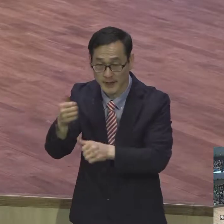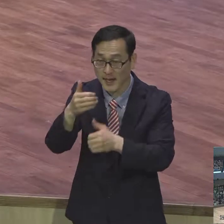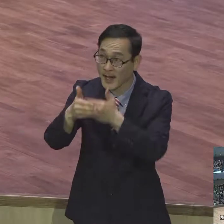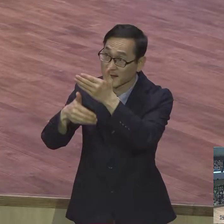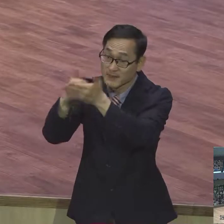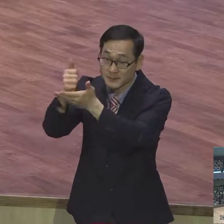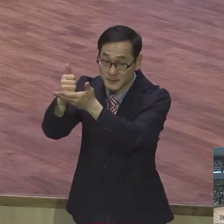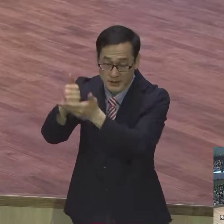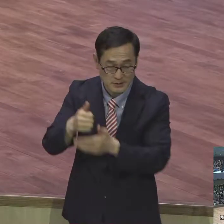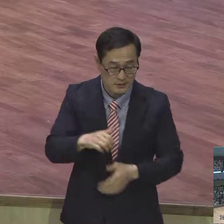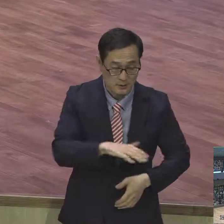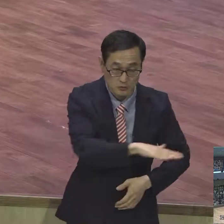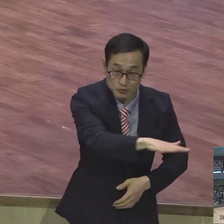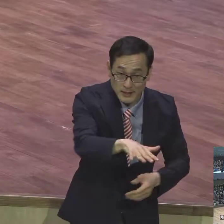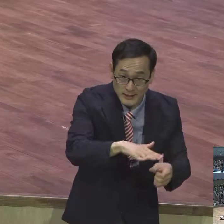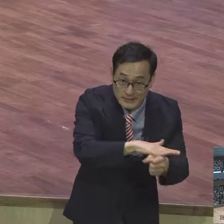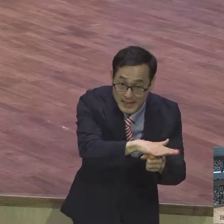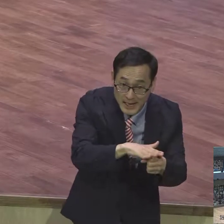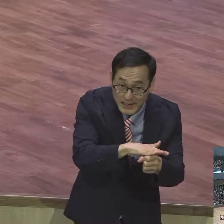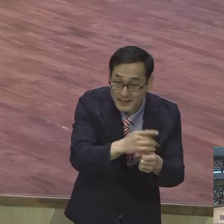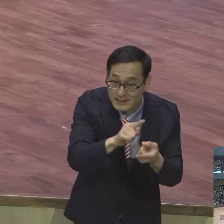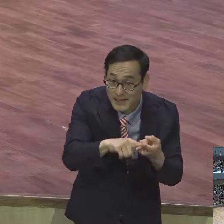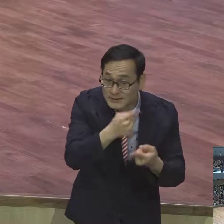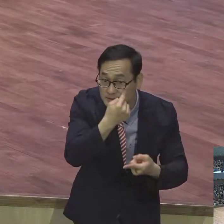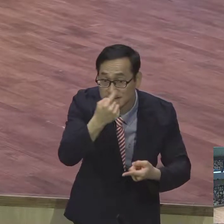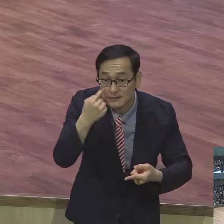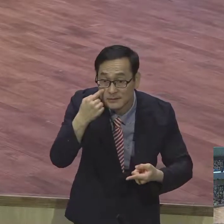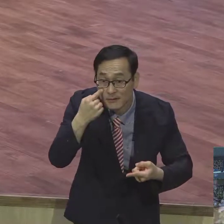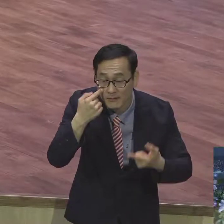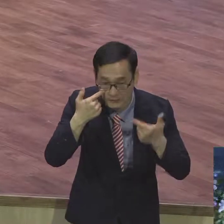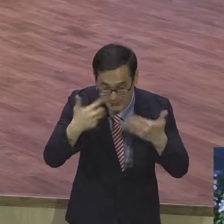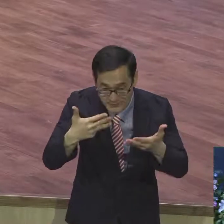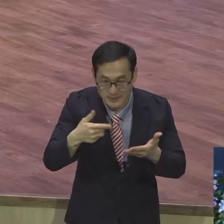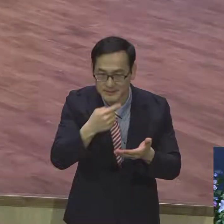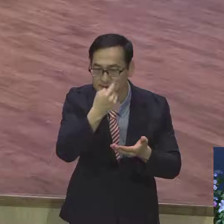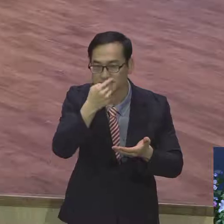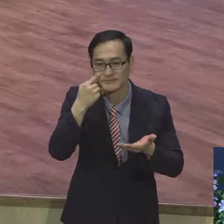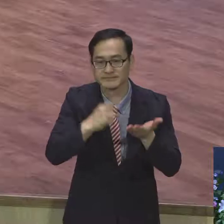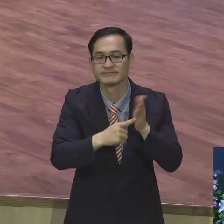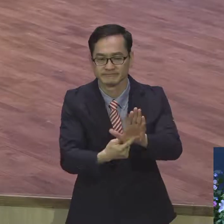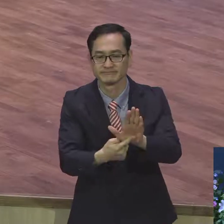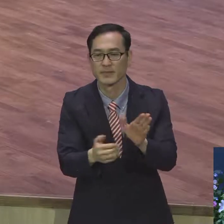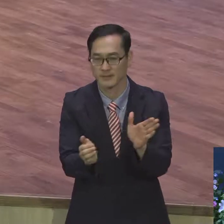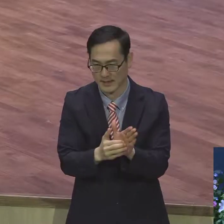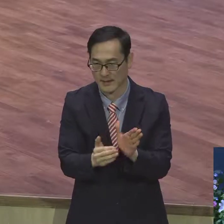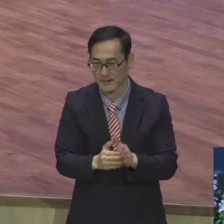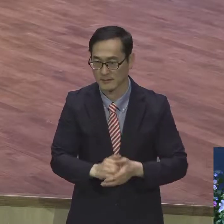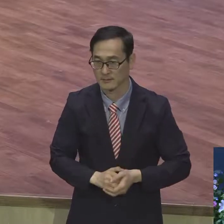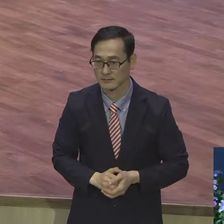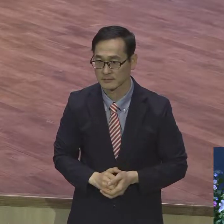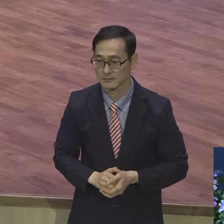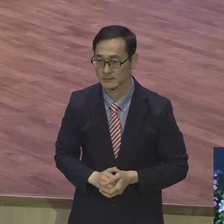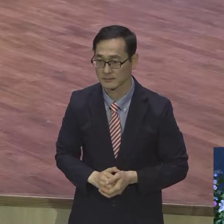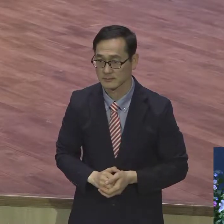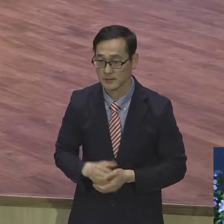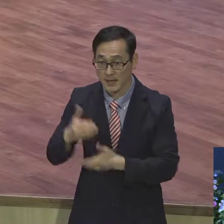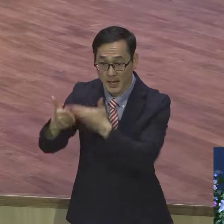확정하셨느니라. 하나님이 우리를 어떻게 사랑한다는 말입니까? 사랑한다는 증거가 뭐예요?